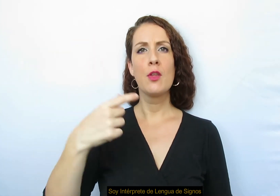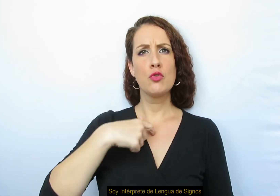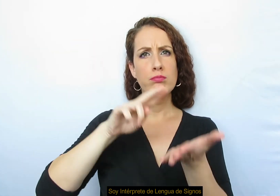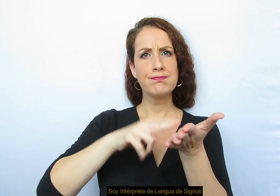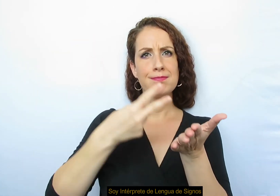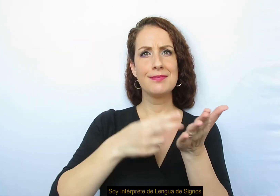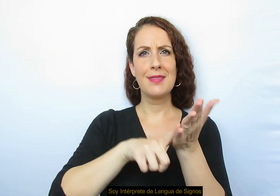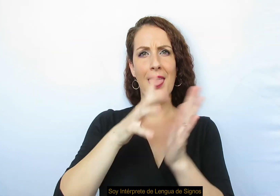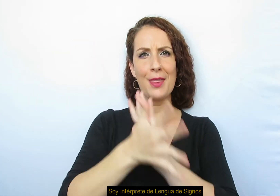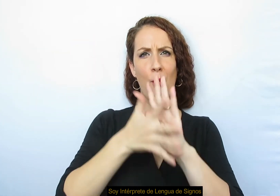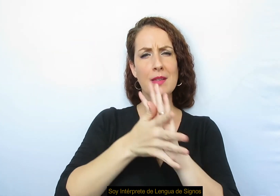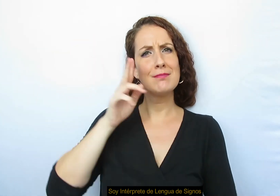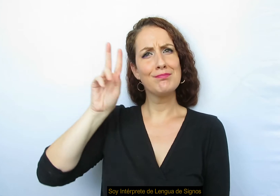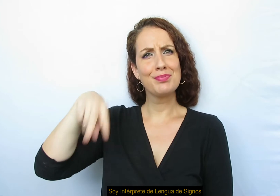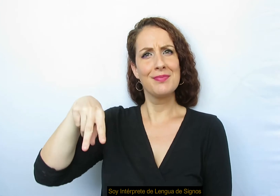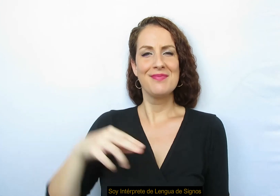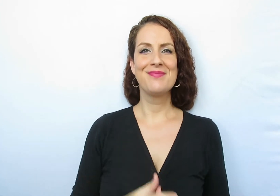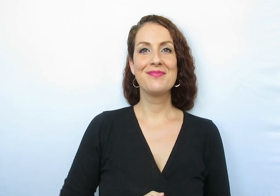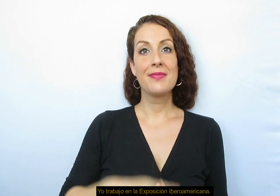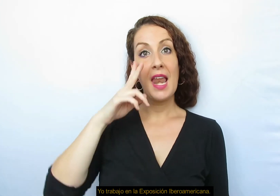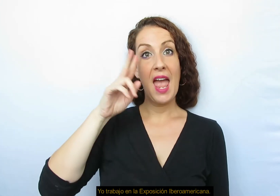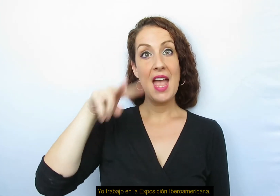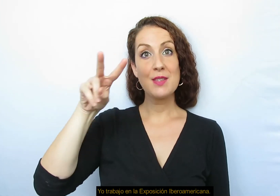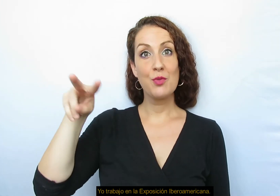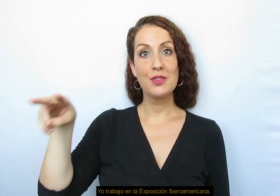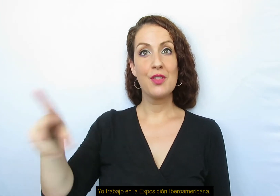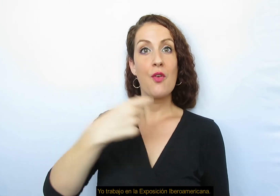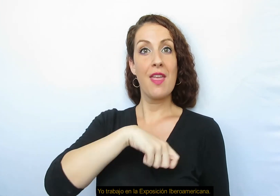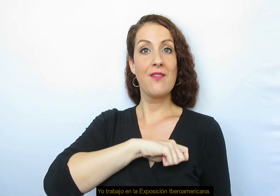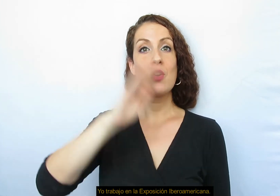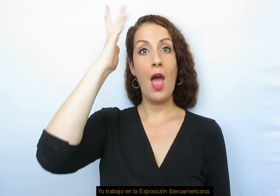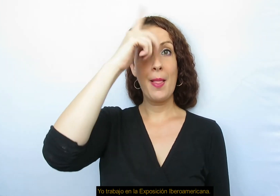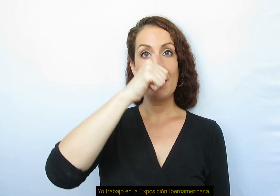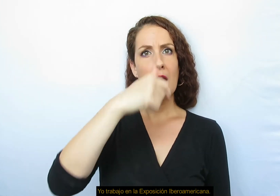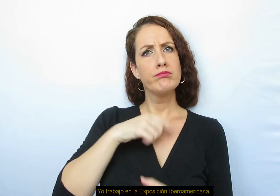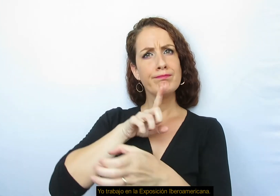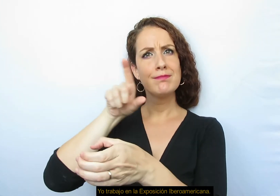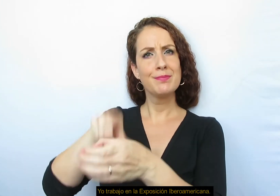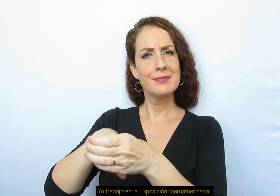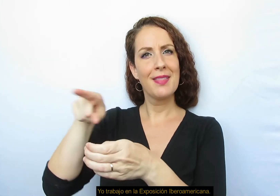Soy intérprete de lengua de signos. Yo trabajo en la exposición iberoamericana.